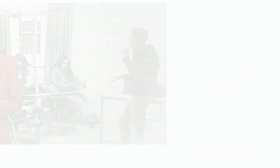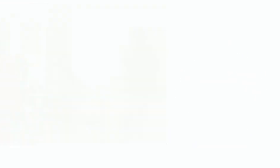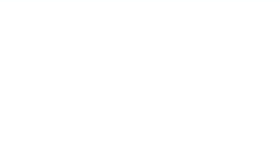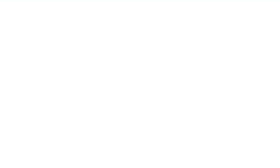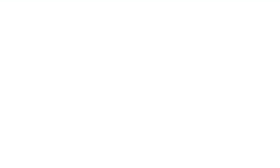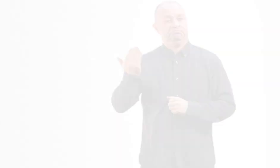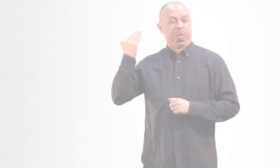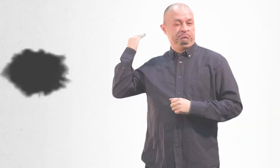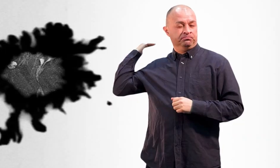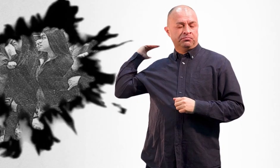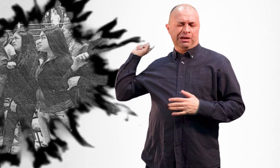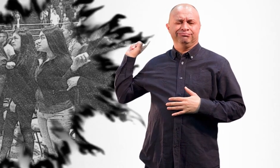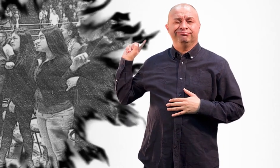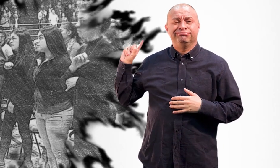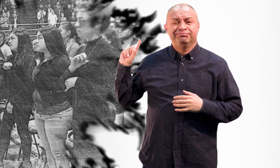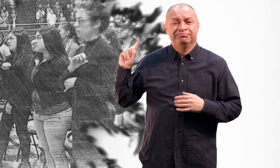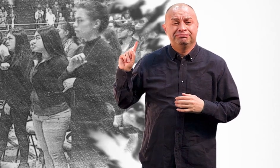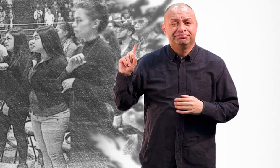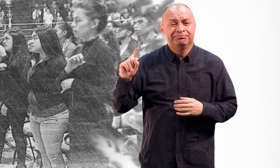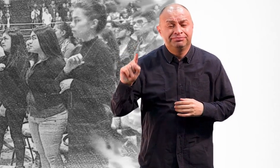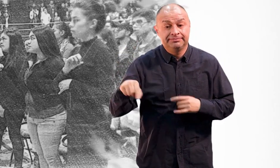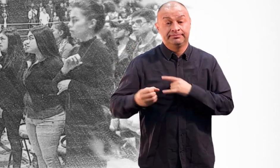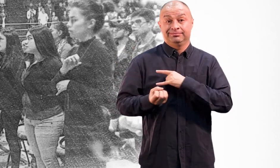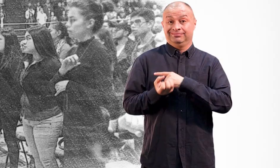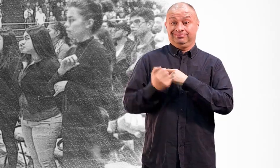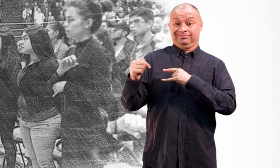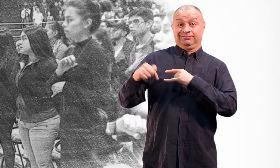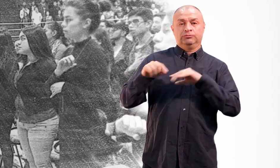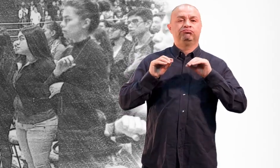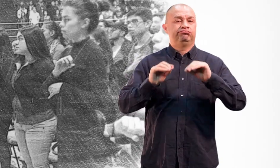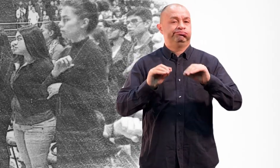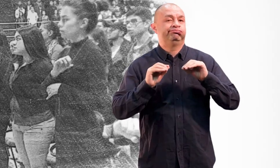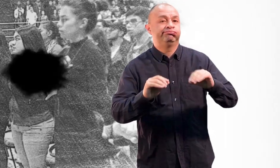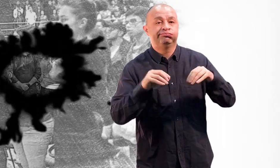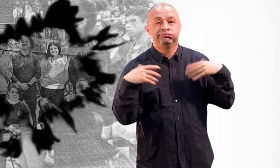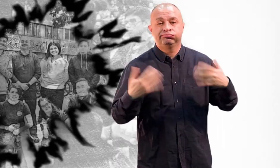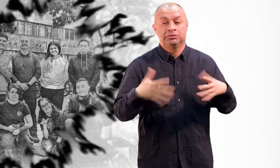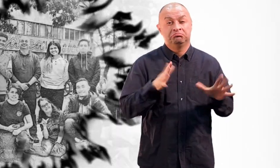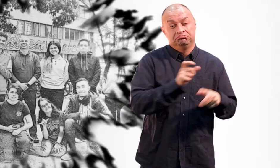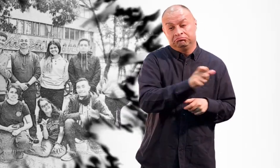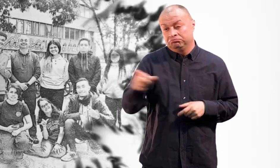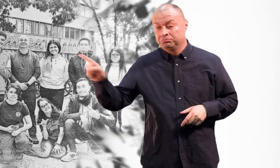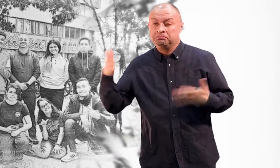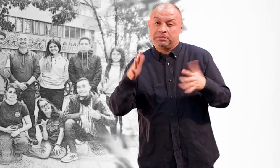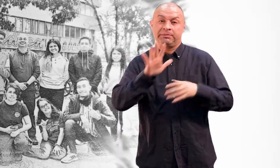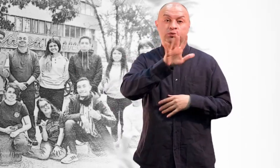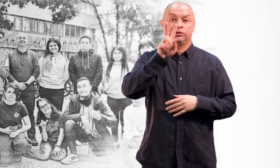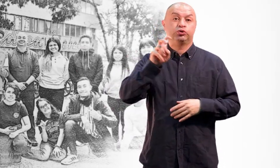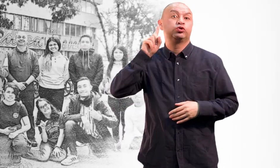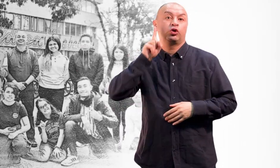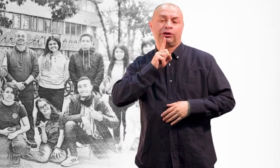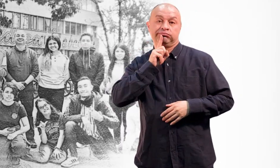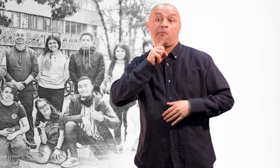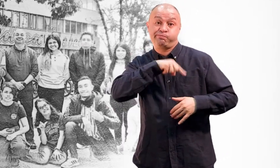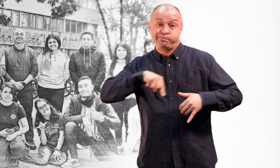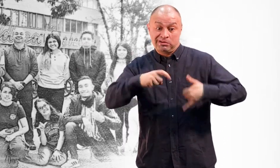A lo largo de estos 20 años, Universidad Pedagógica ha formado 58 docentes sordos para Colombia.